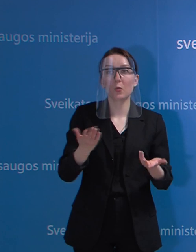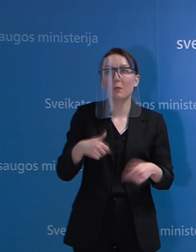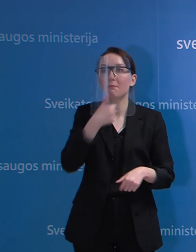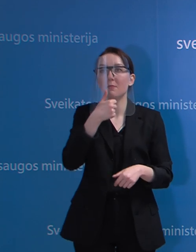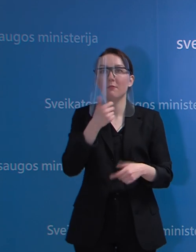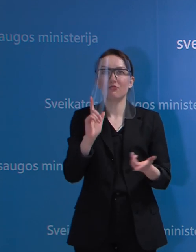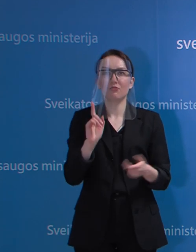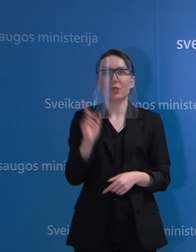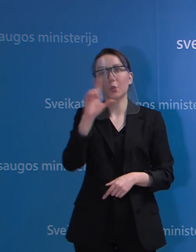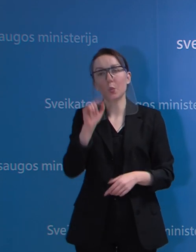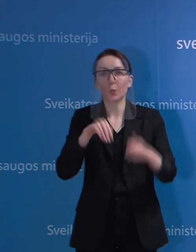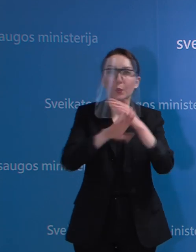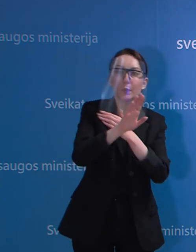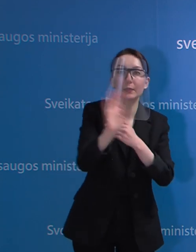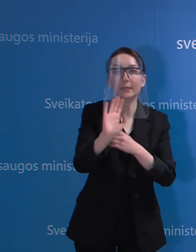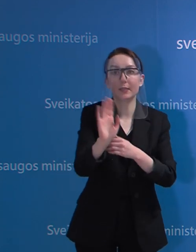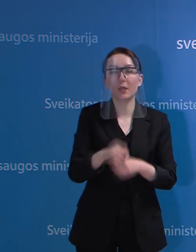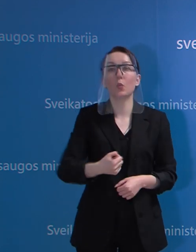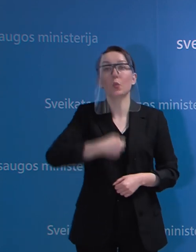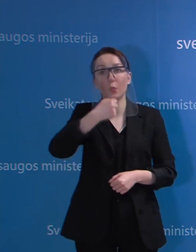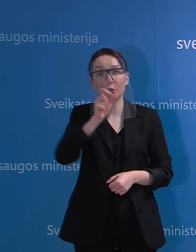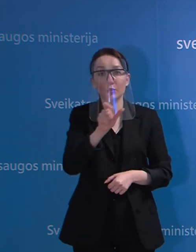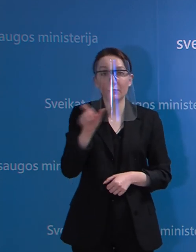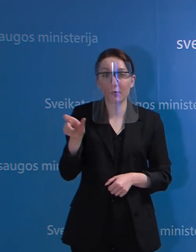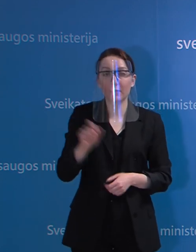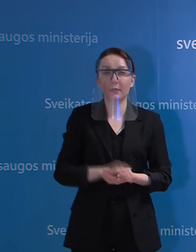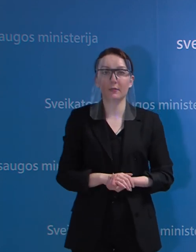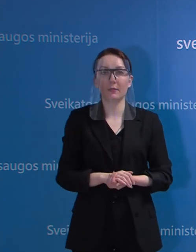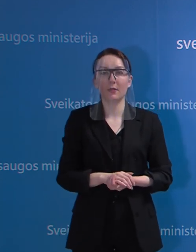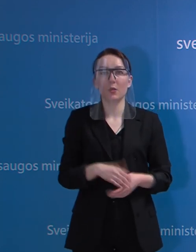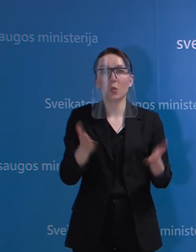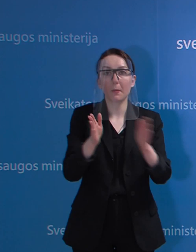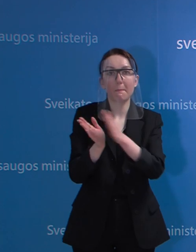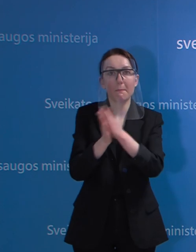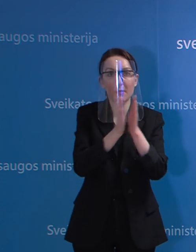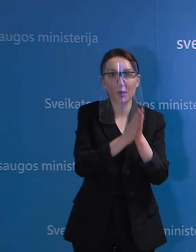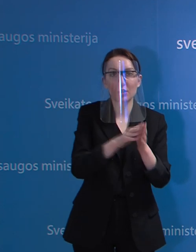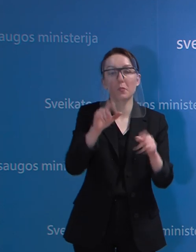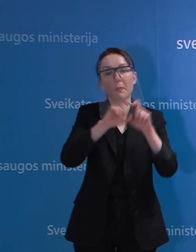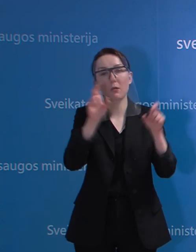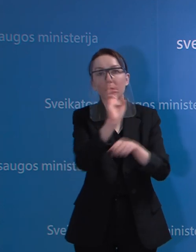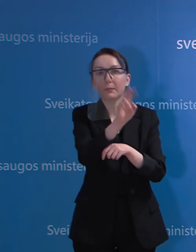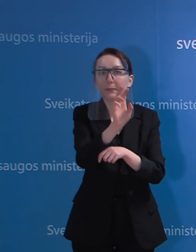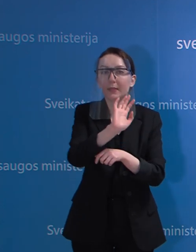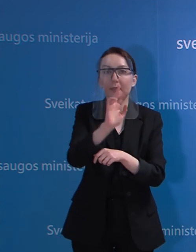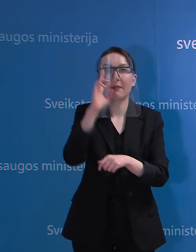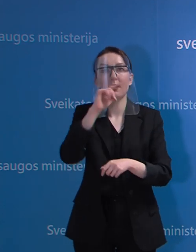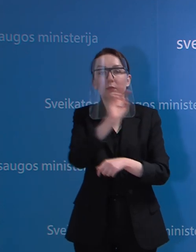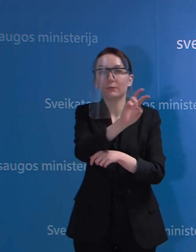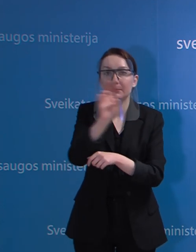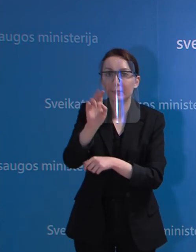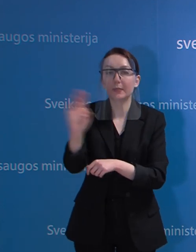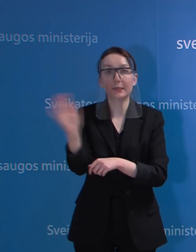socialinių kontaktų, tai pirmiausia yra vyresnio amžiaus gyventojai, kuriem nerekomenduojam eiti į parduotuvę, į vaistinę,